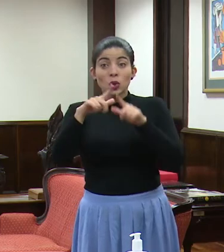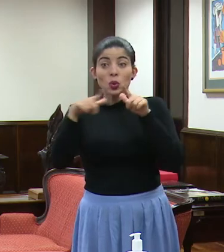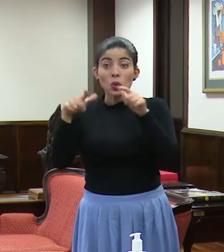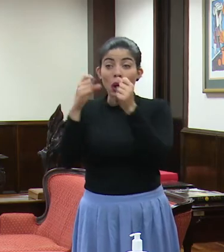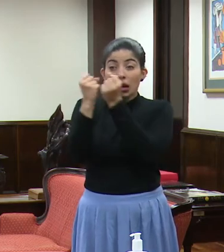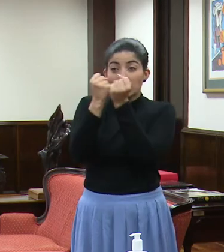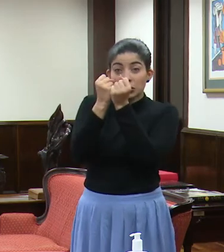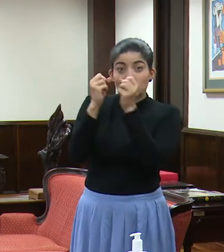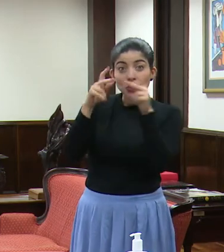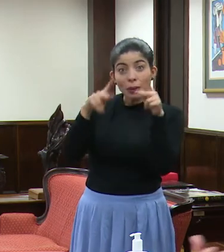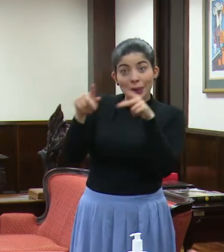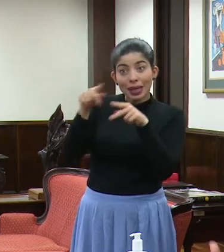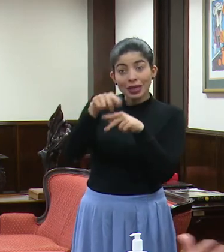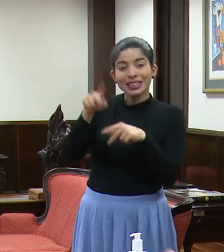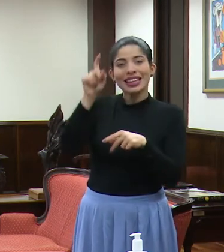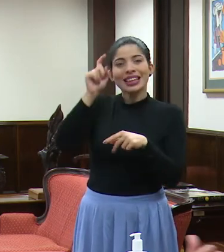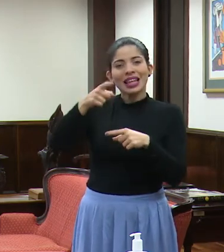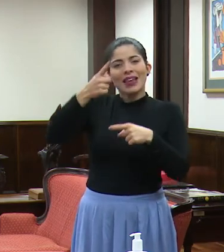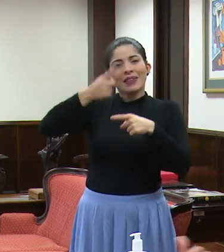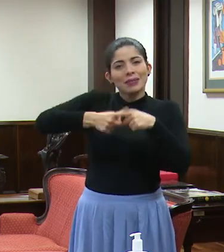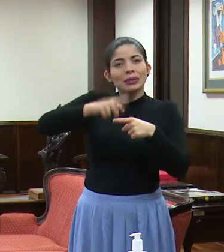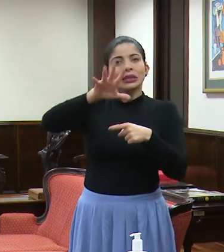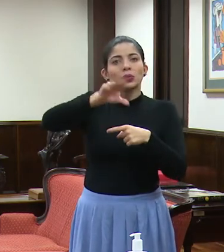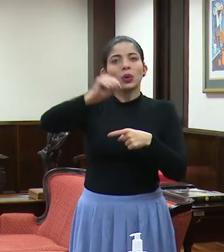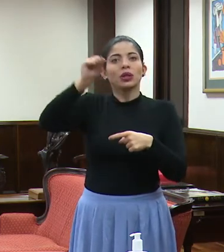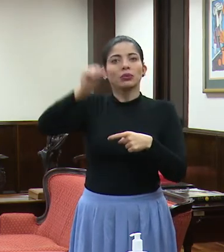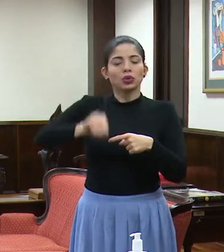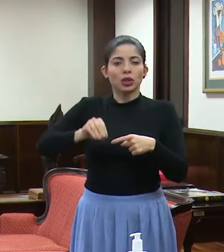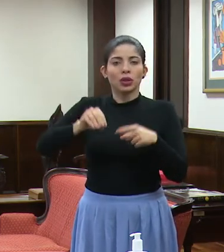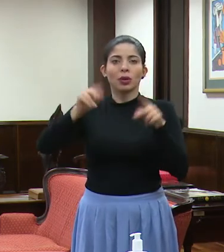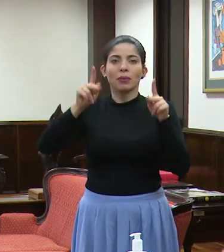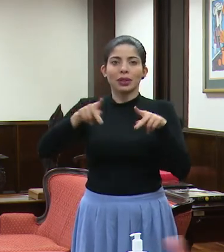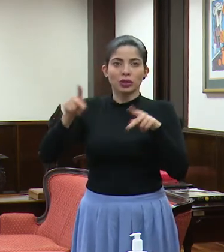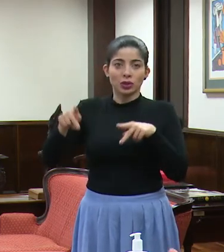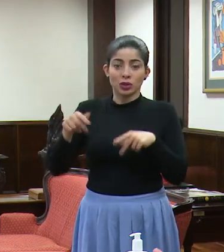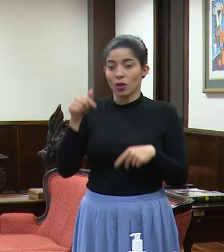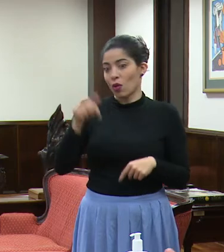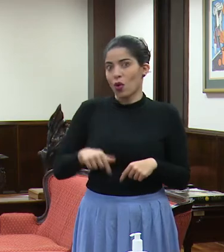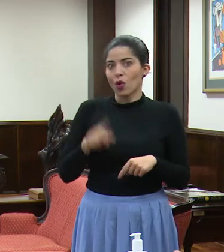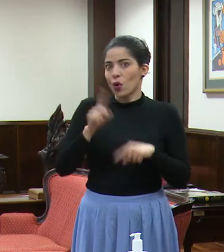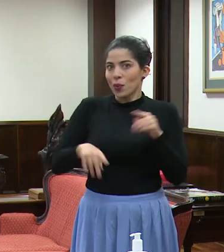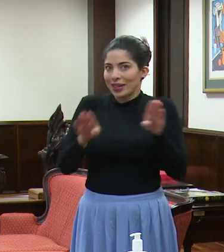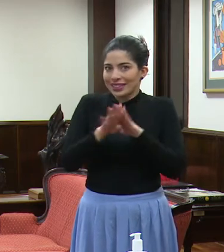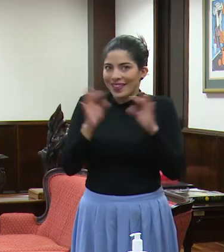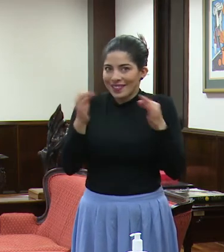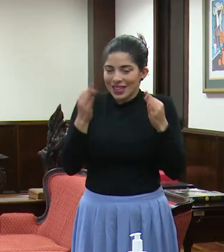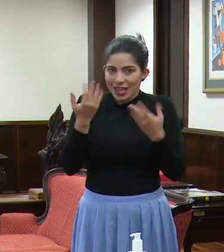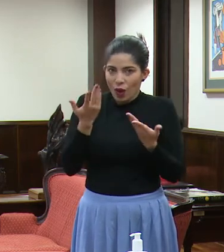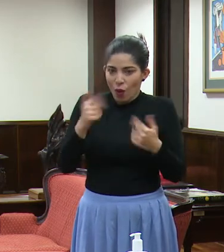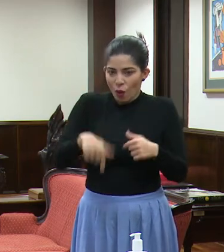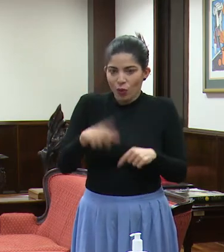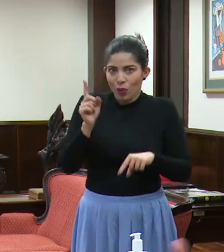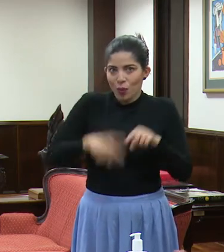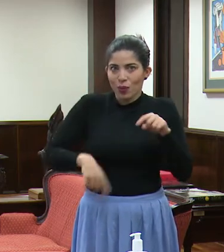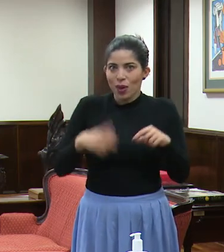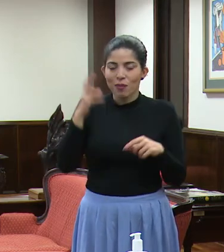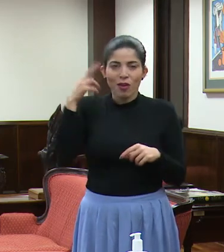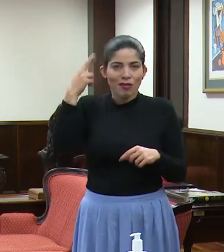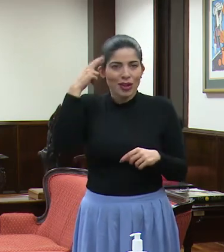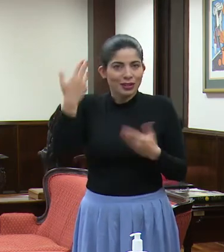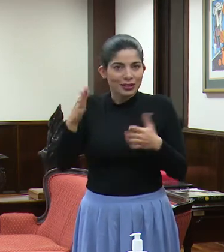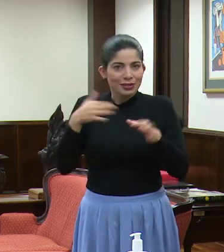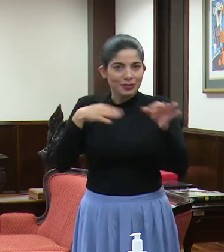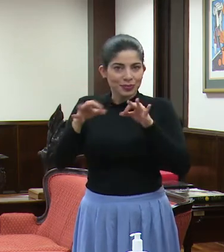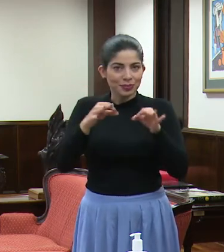aglomeración de personas haya un 50% nada más de personas. Hoy no podemos cerrar las ferias del agricultor por las razones que